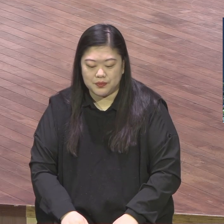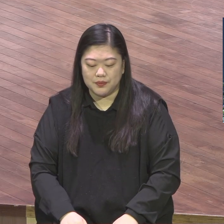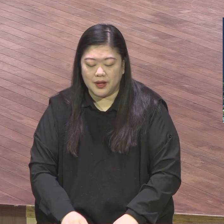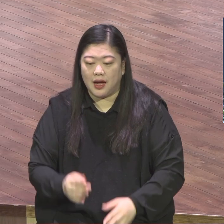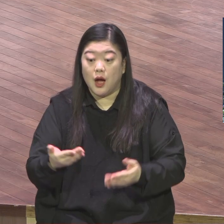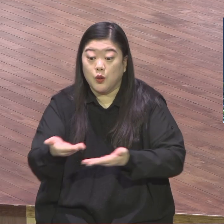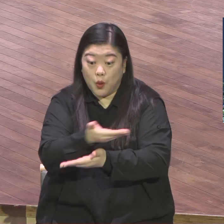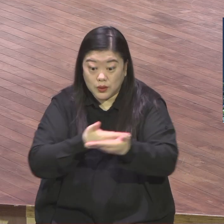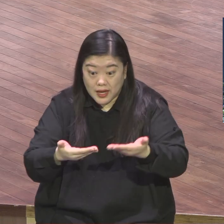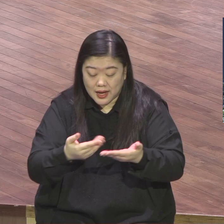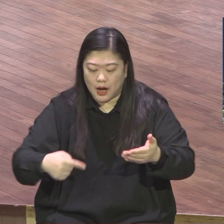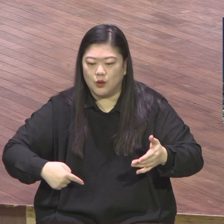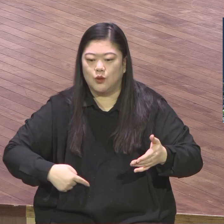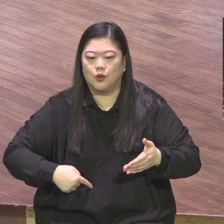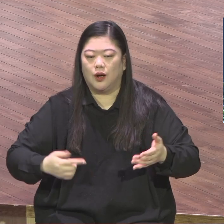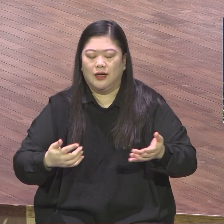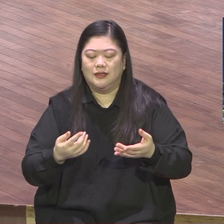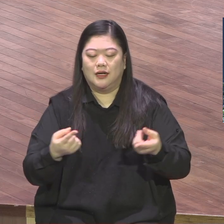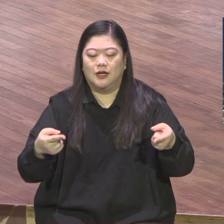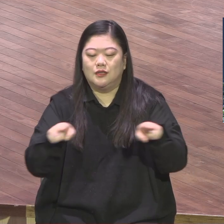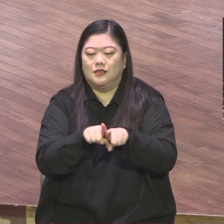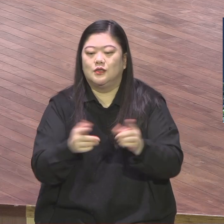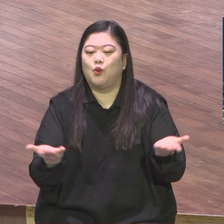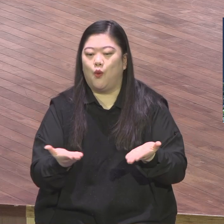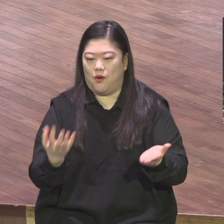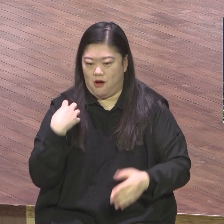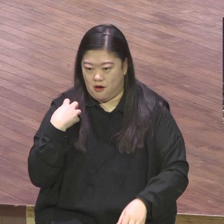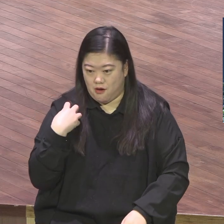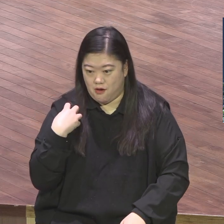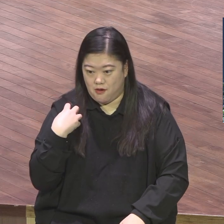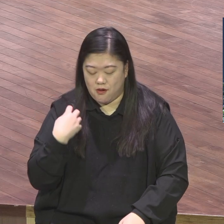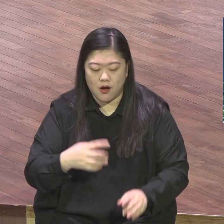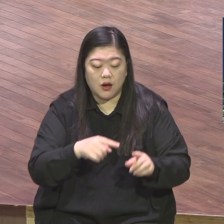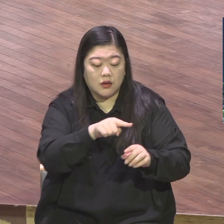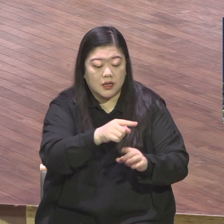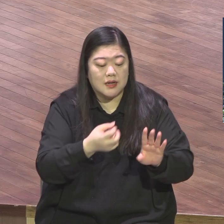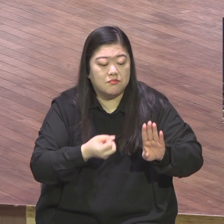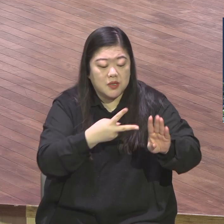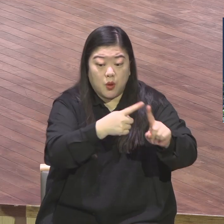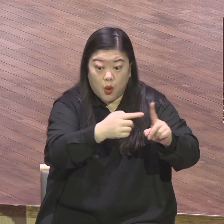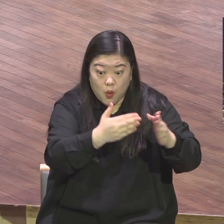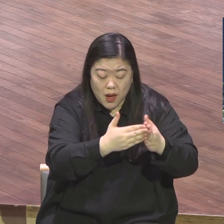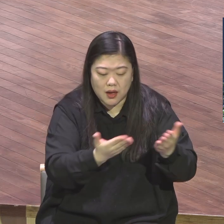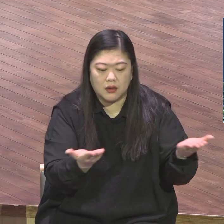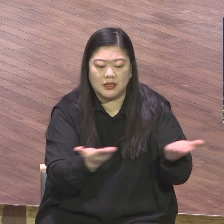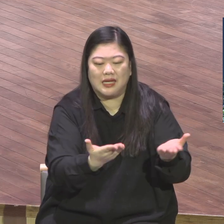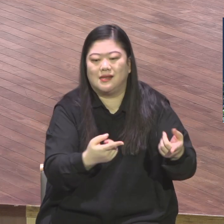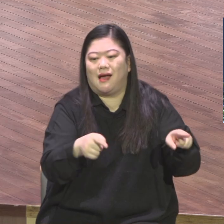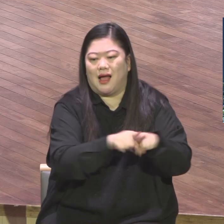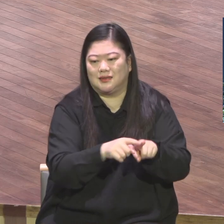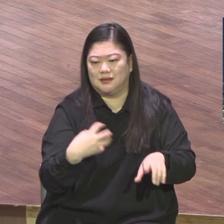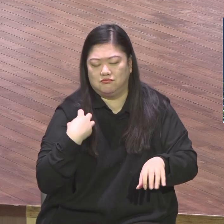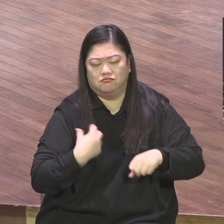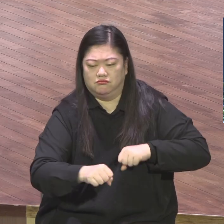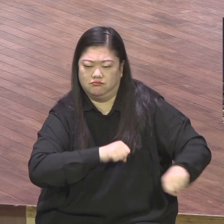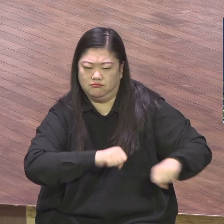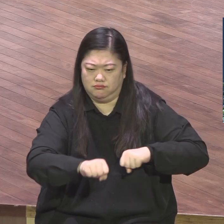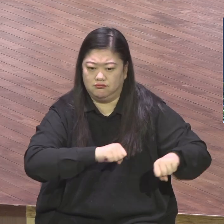때문에 기쁘한다라고 밝히고 있어요. 제가 지난주일 설교를 통해서 동력이 응답의 플랫폼이다